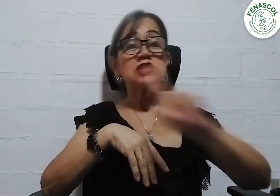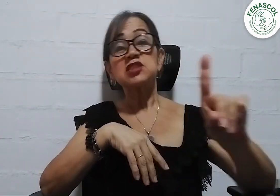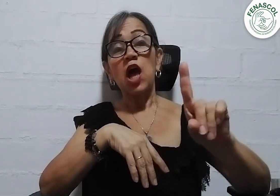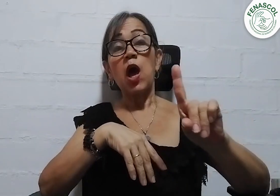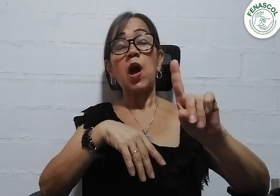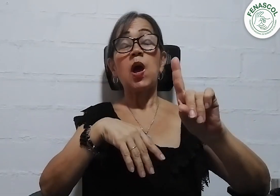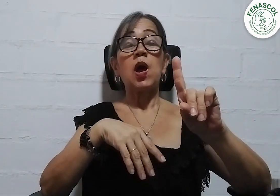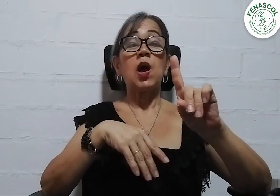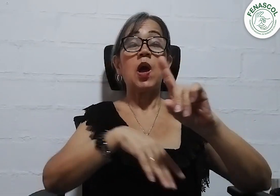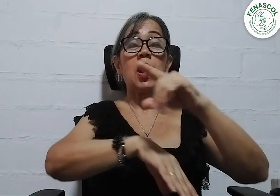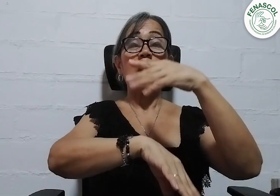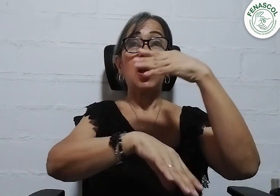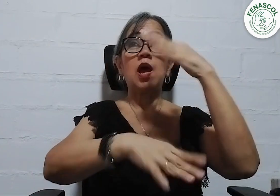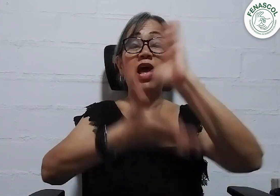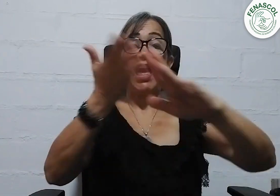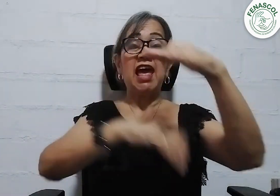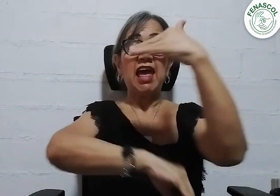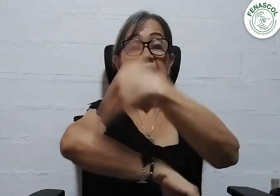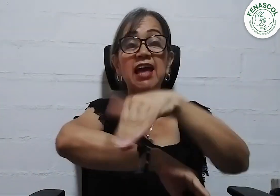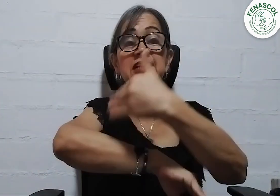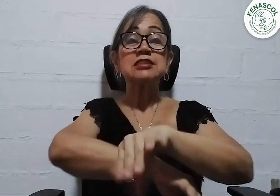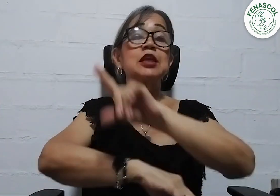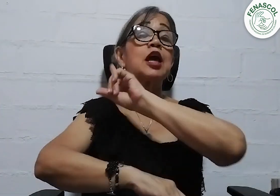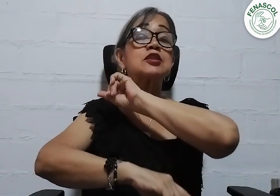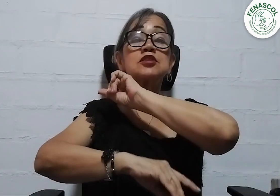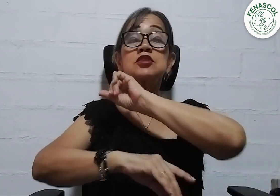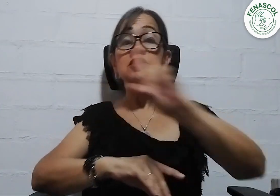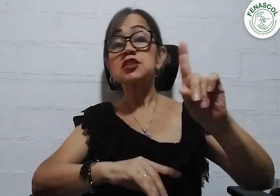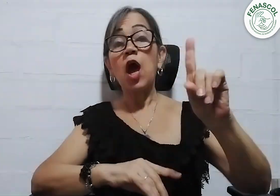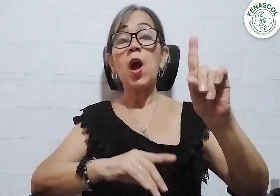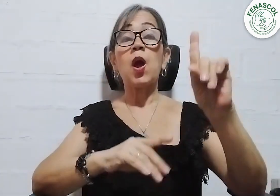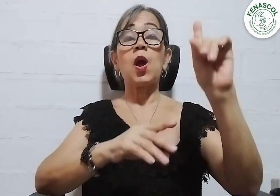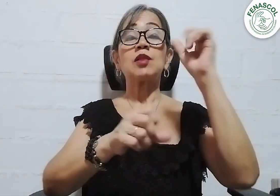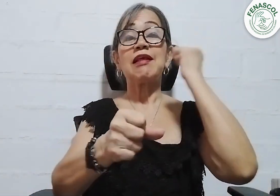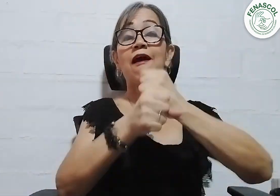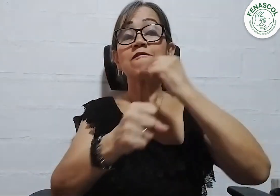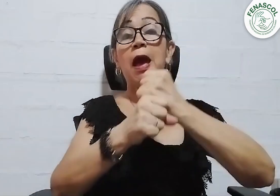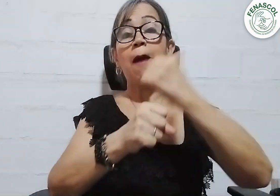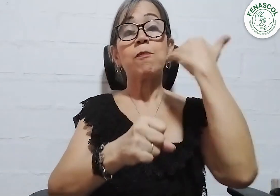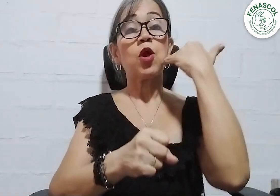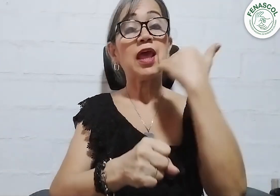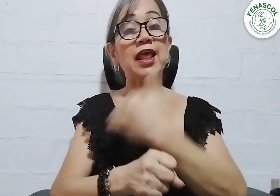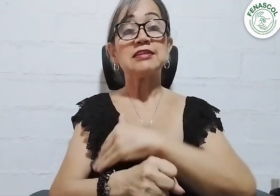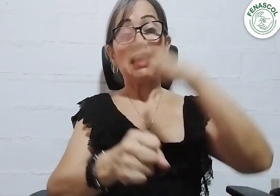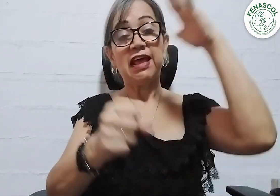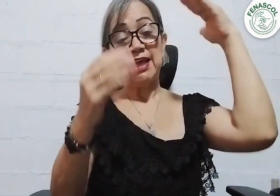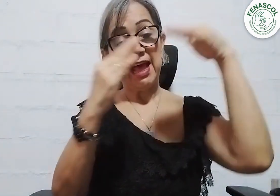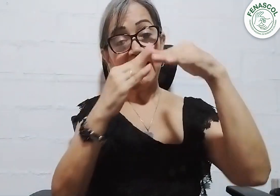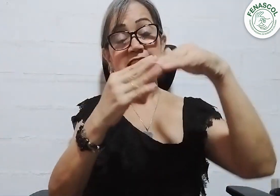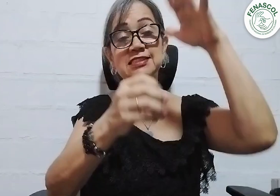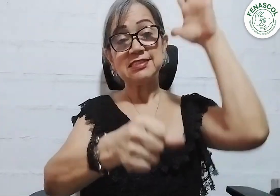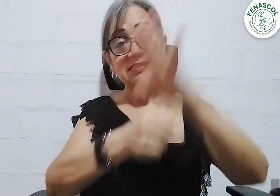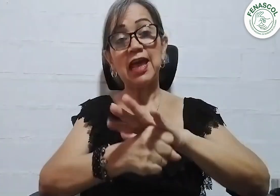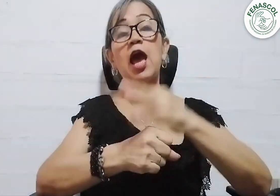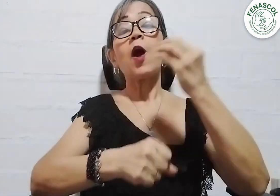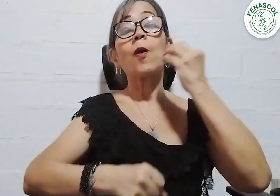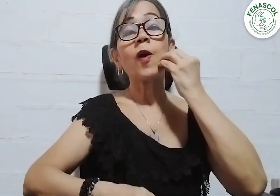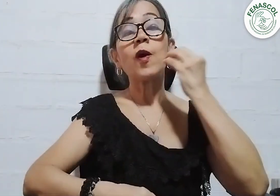no trabajar y quedarse en el hogar. No podían ejercer estas actividades, mientras que los hombres sí